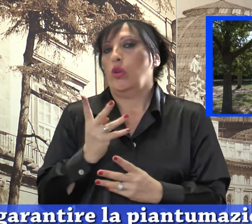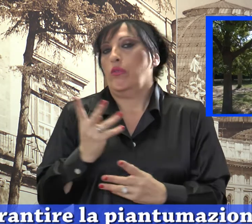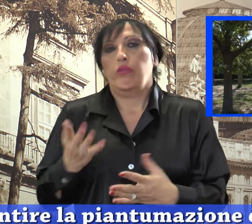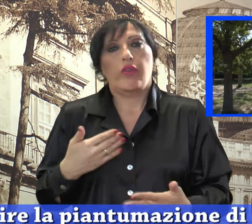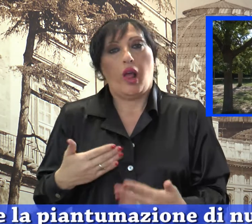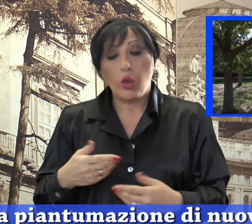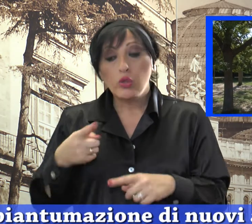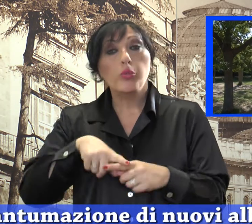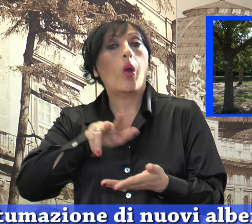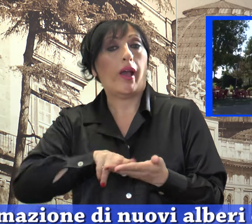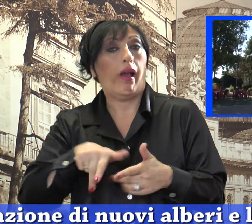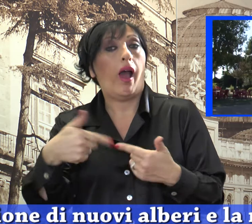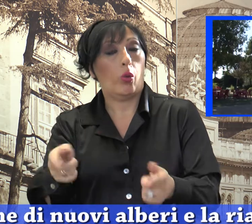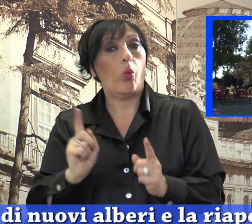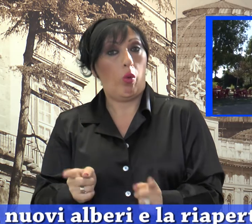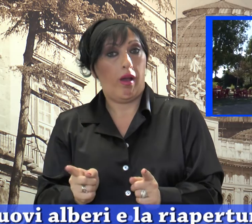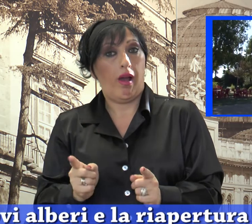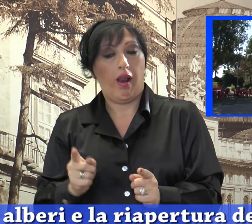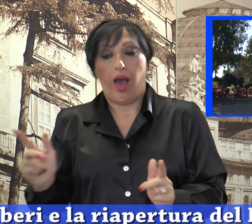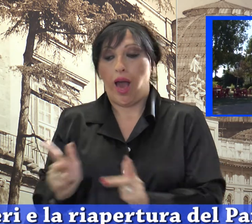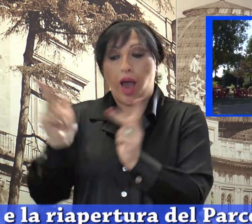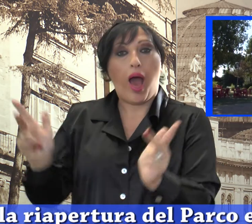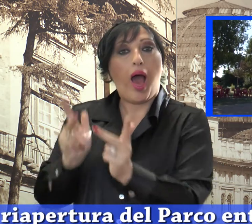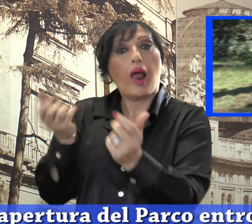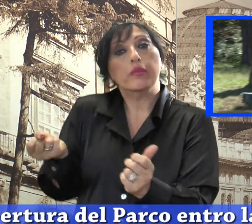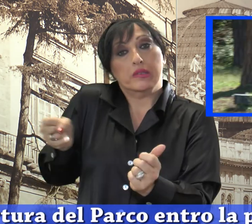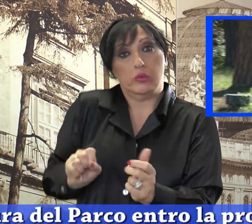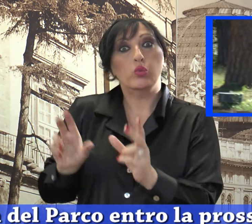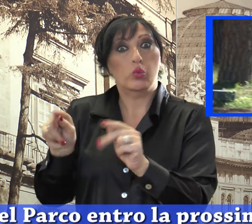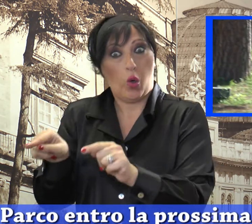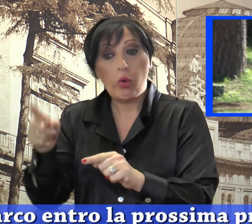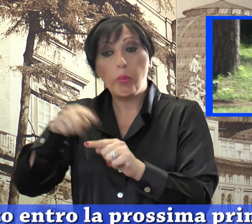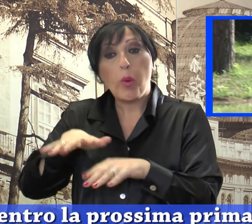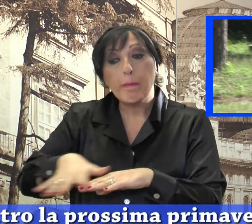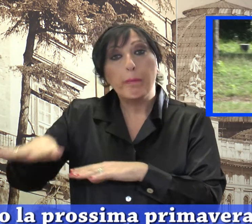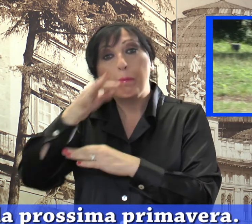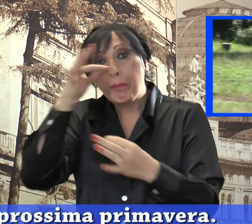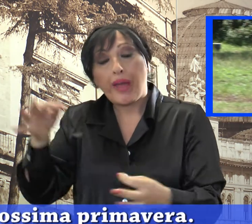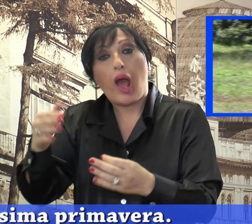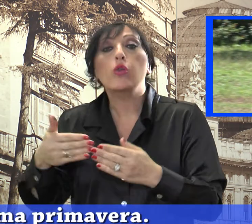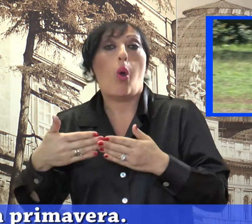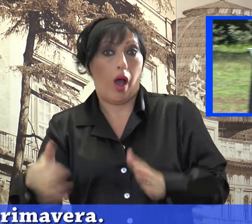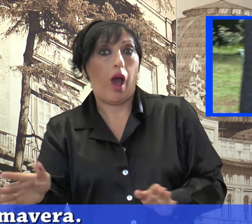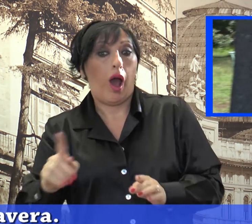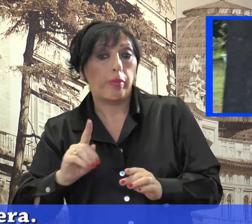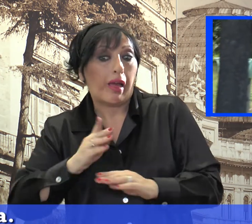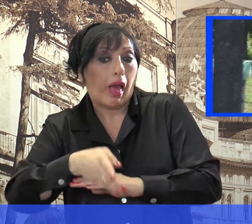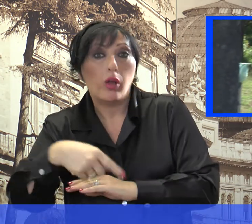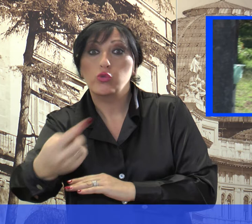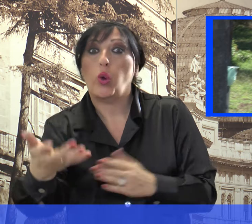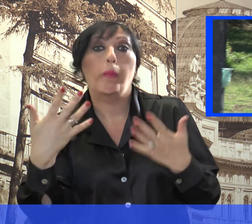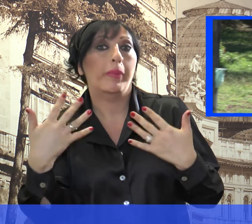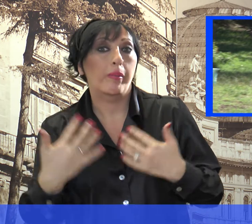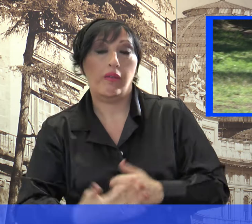e garantire la piantimazione di nuovi alberi e la riapertura del parco entro la prossima primavera.